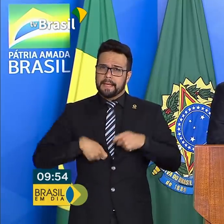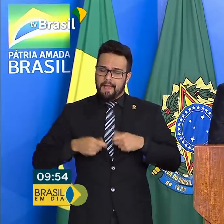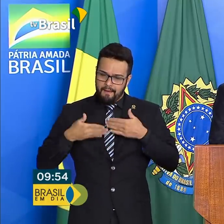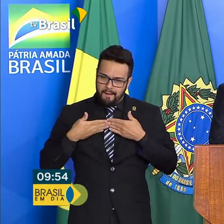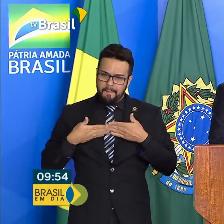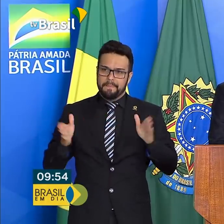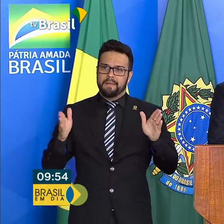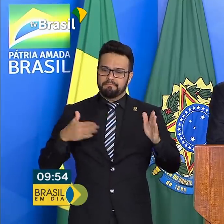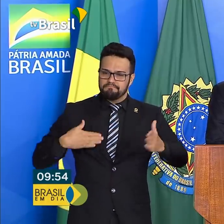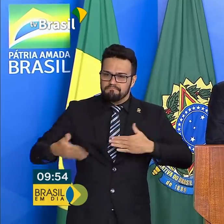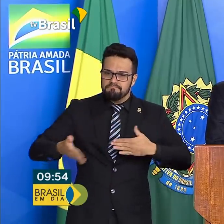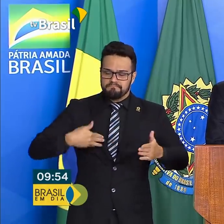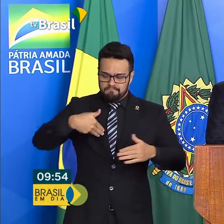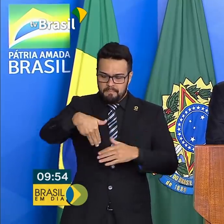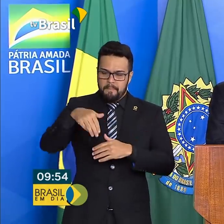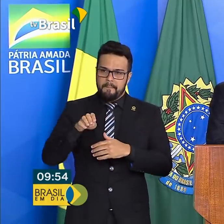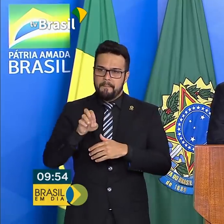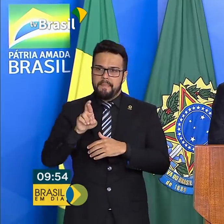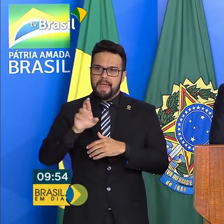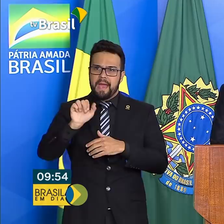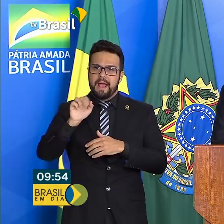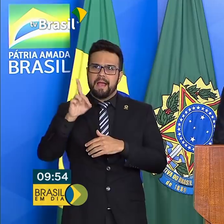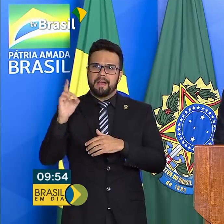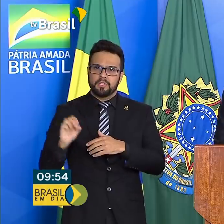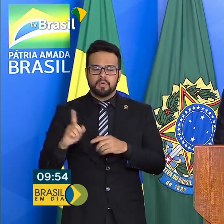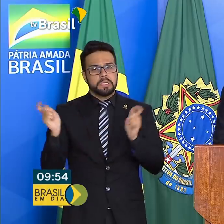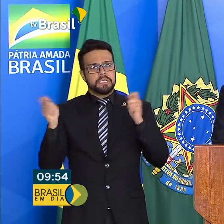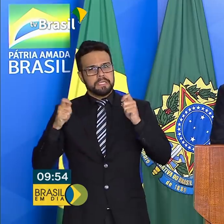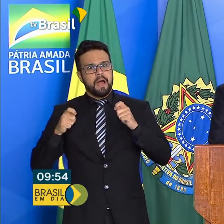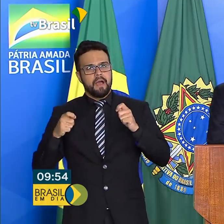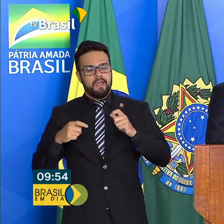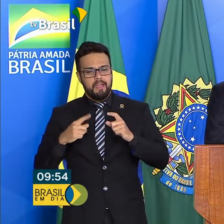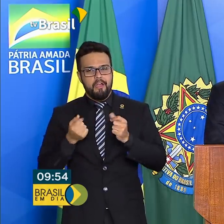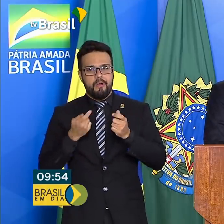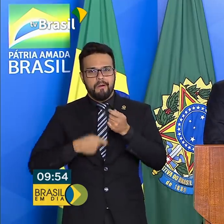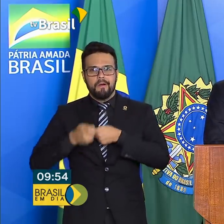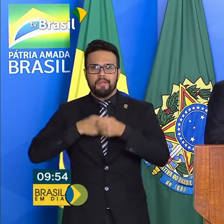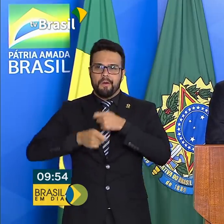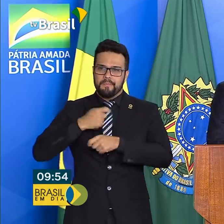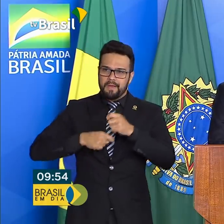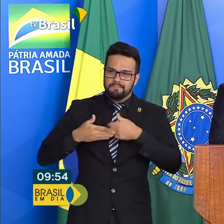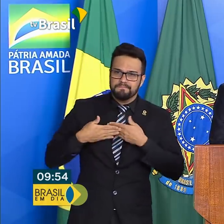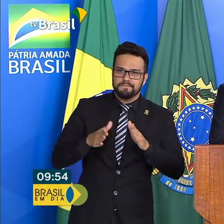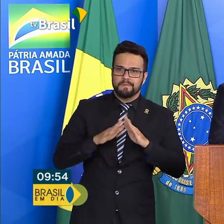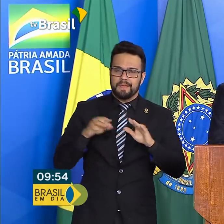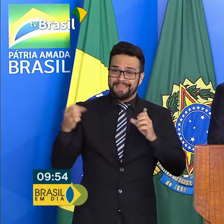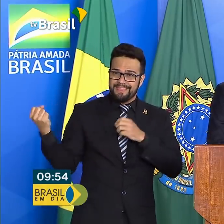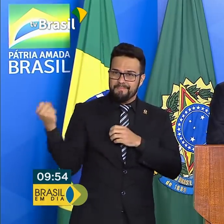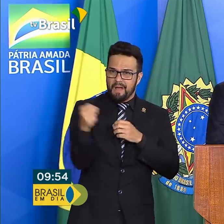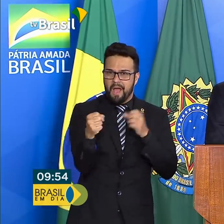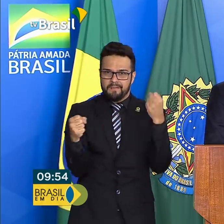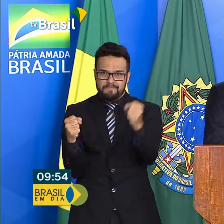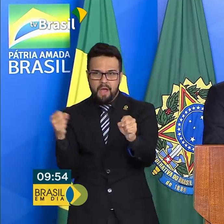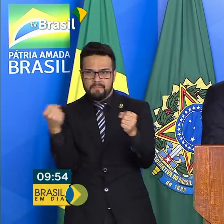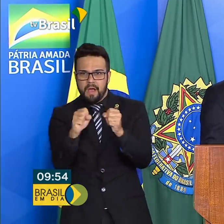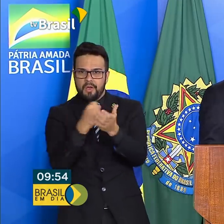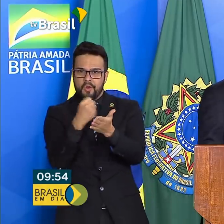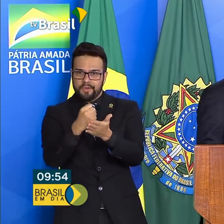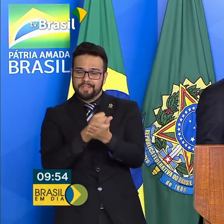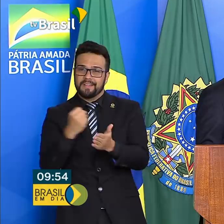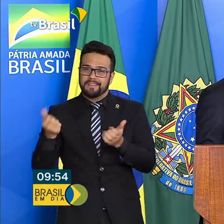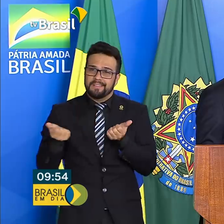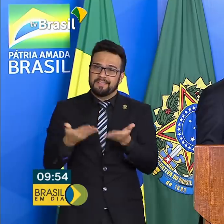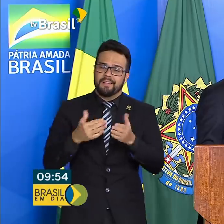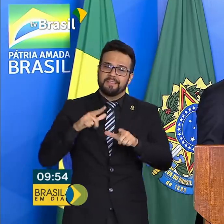mercado, poder fazer a economia funcionar, poder empregar mais gente. Não temos outro caminho. Num primeiro